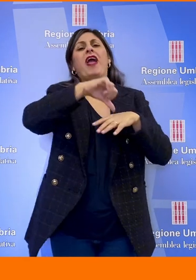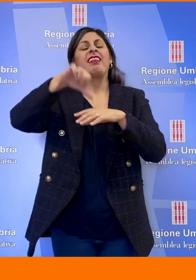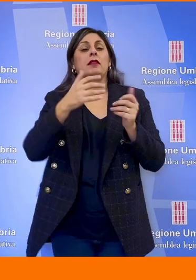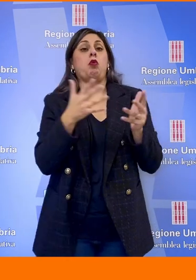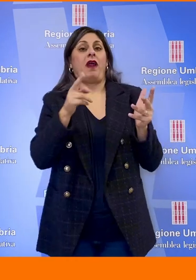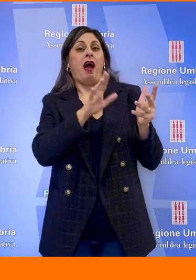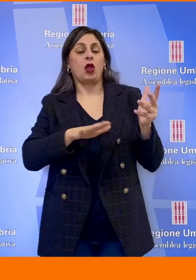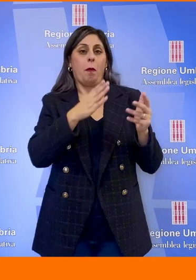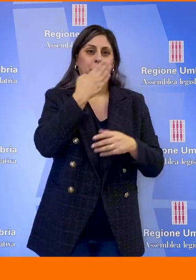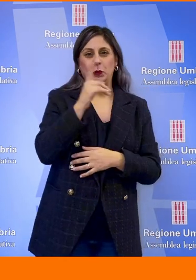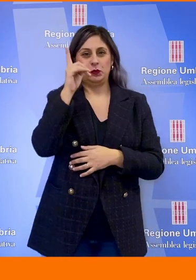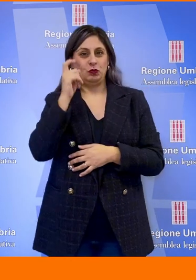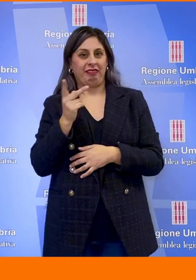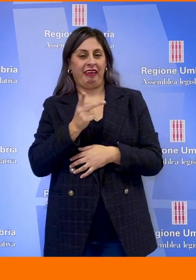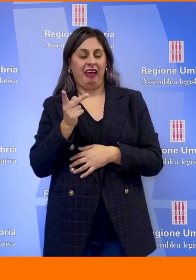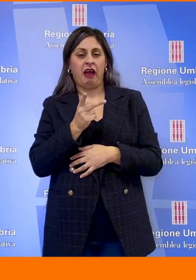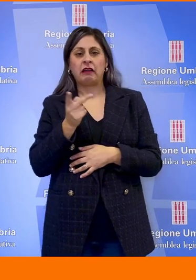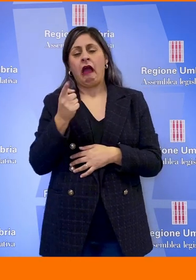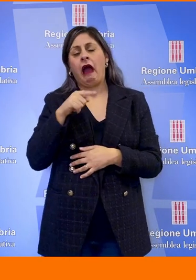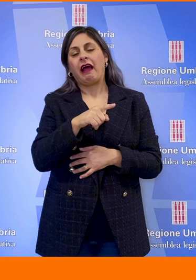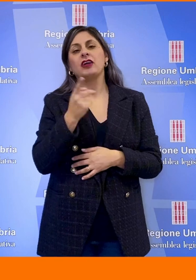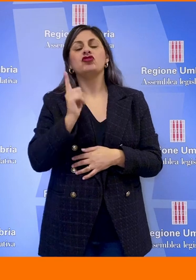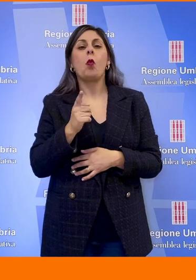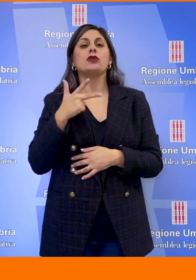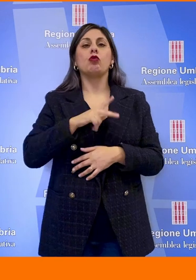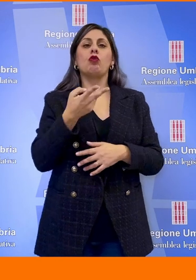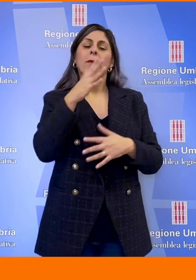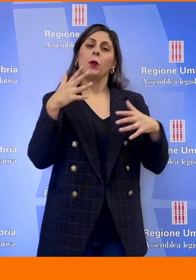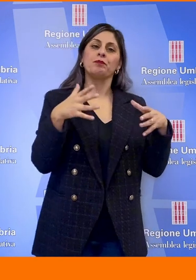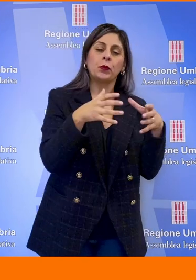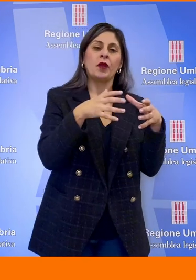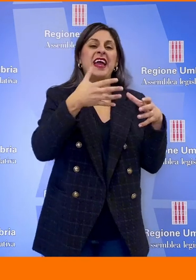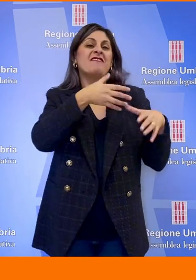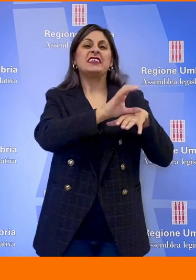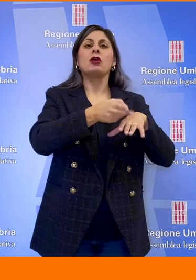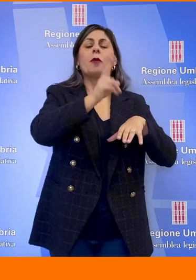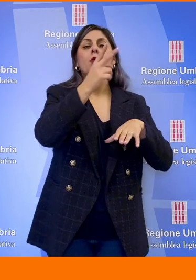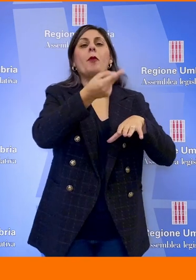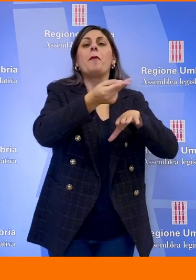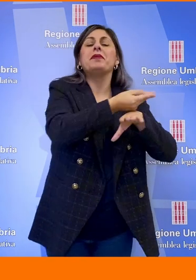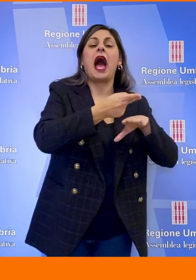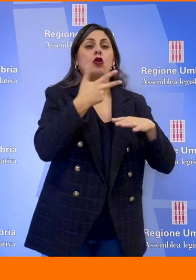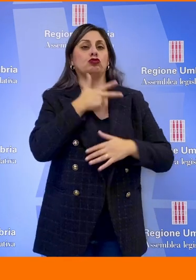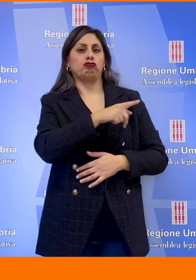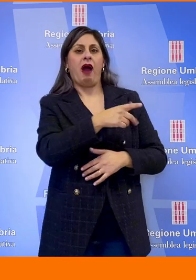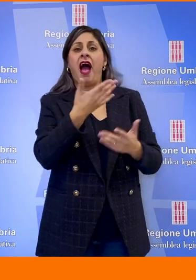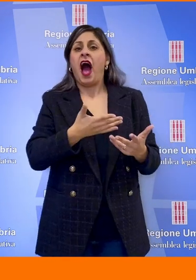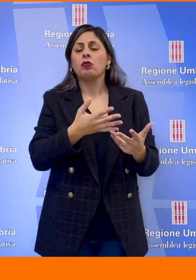Perugia e Terni, anche lì maggiore coesione sociale, maggiore investimento in un piano sociale che oggi vede aumentare anche la povertà